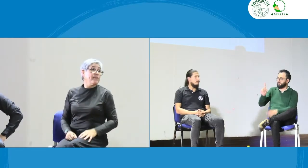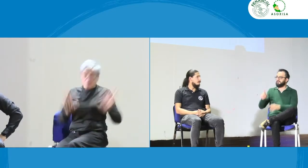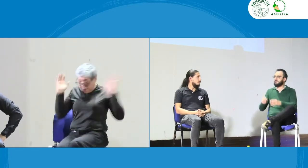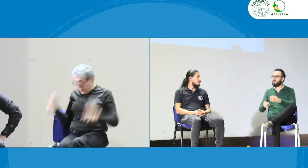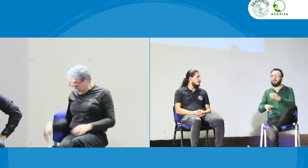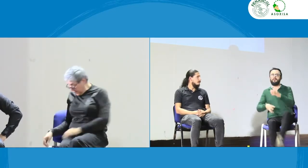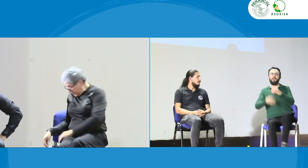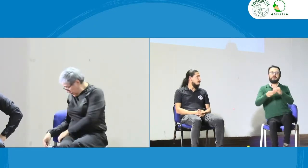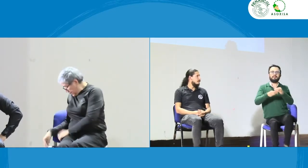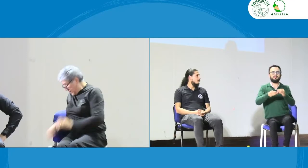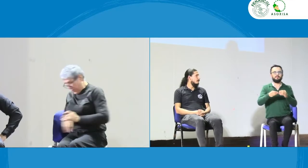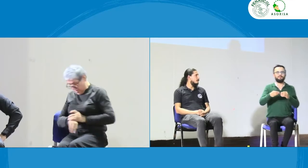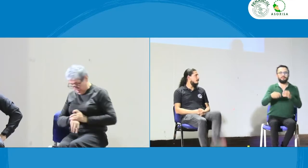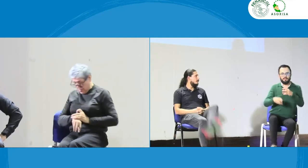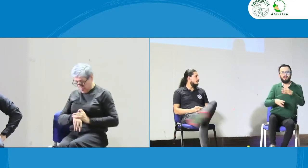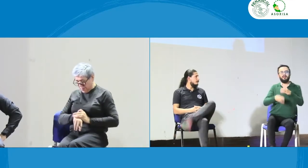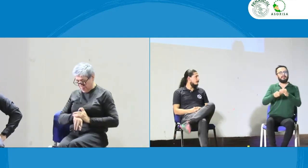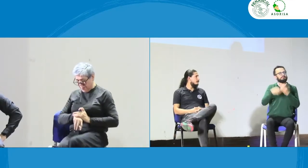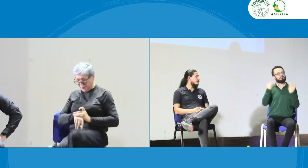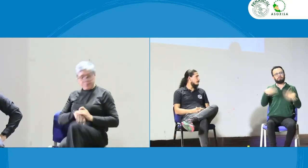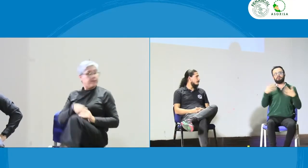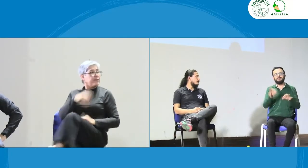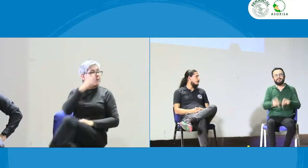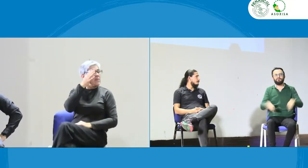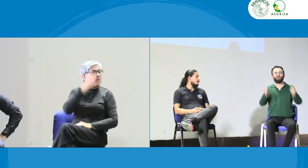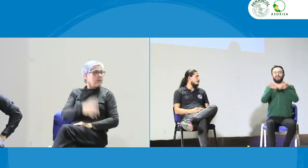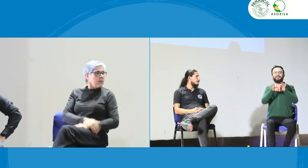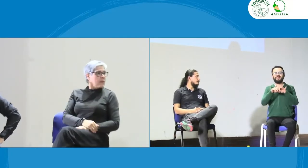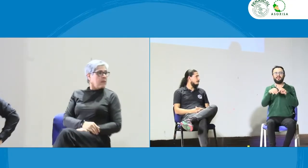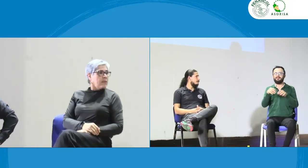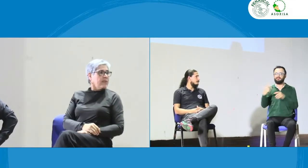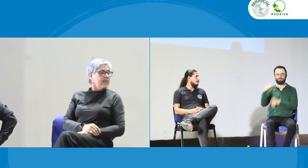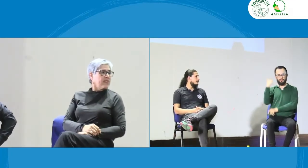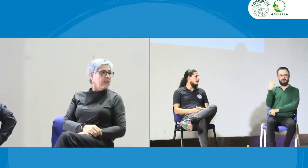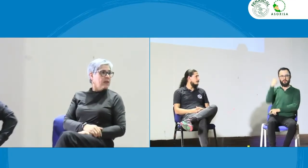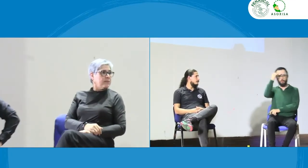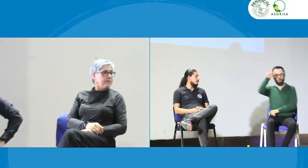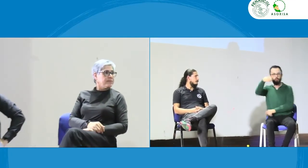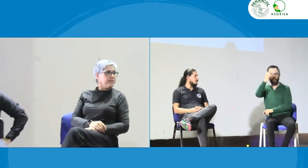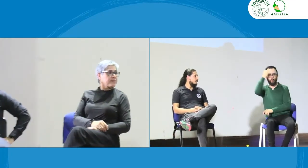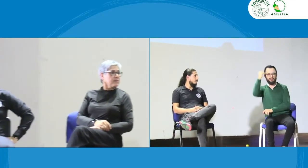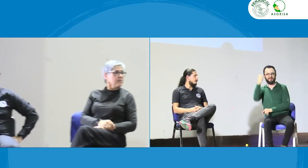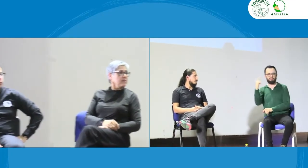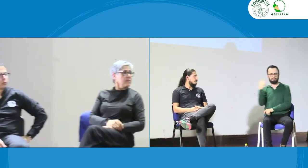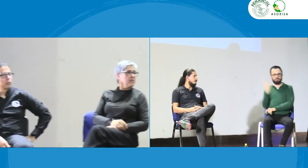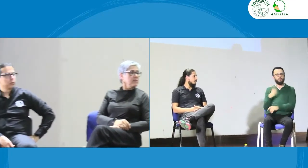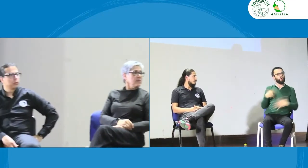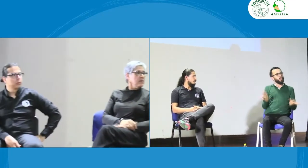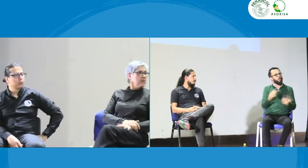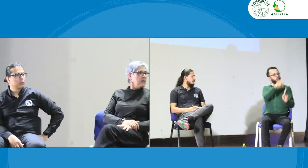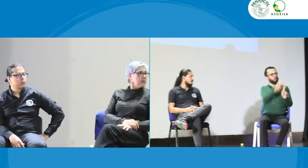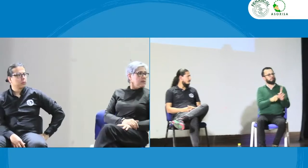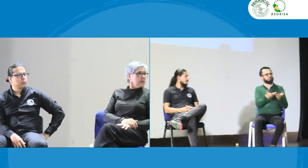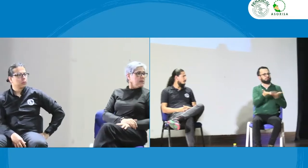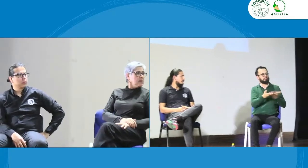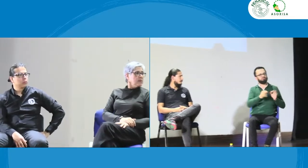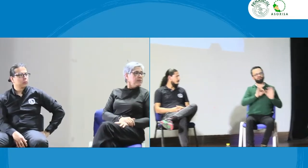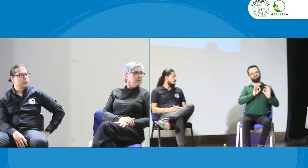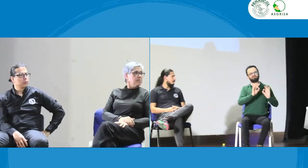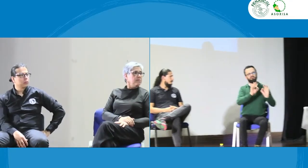Y es que, además de eso, es sumamente importante lo que Guaquín estaba diciendo, que cuando una